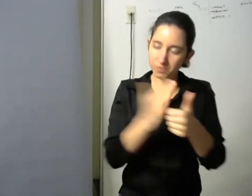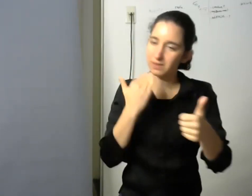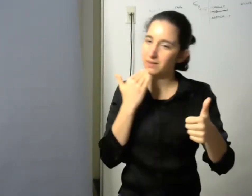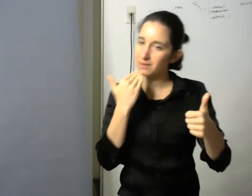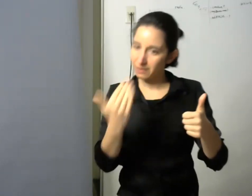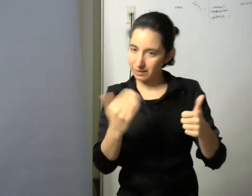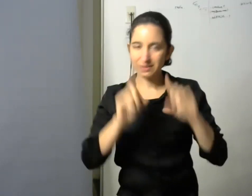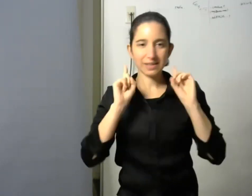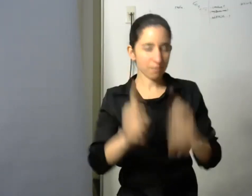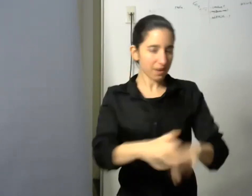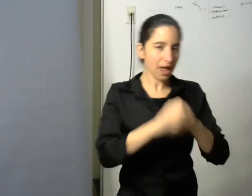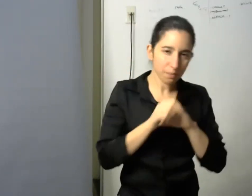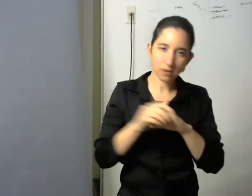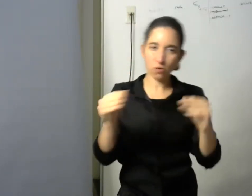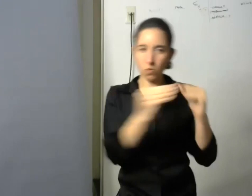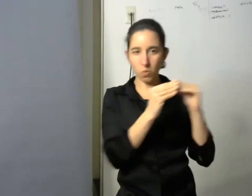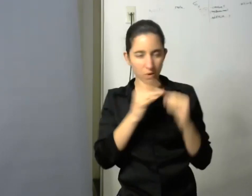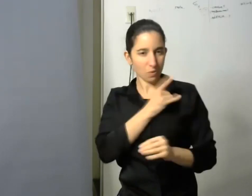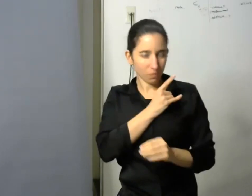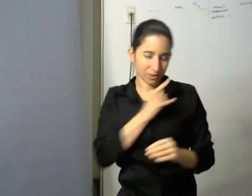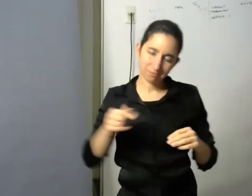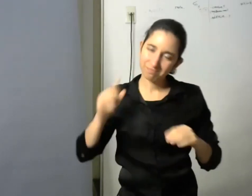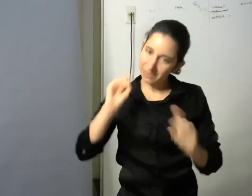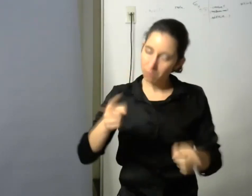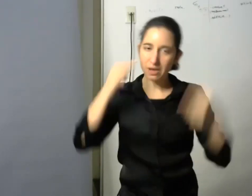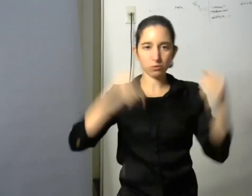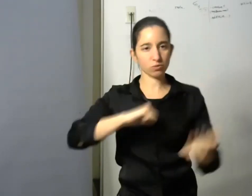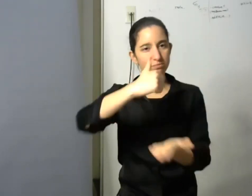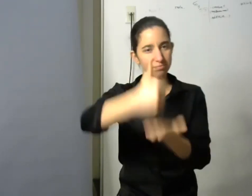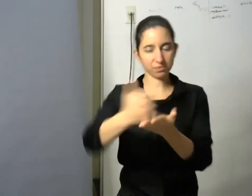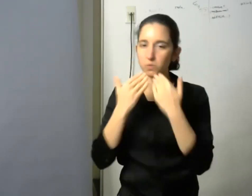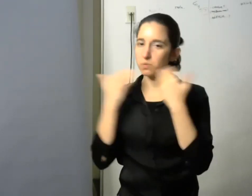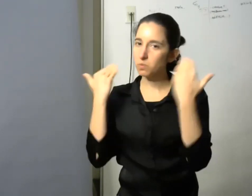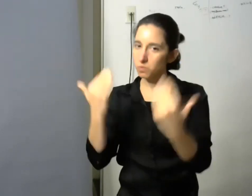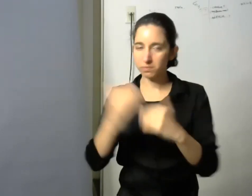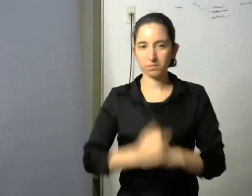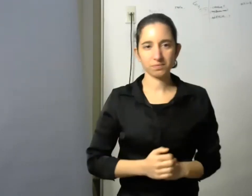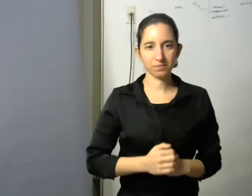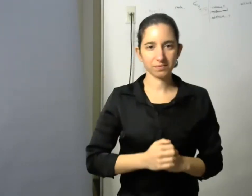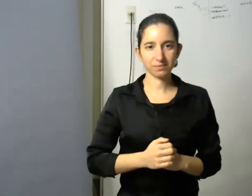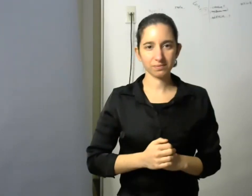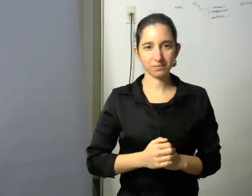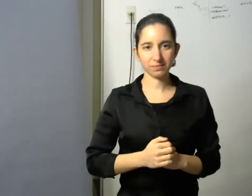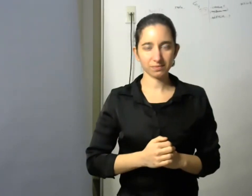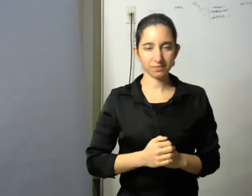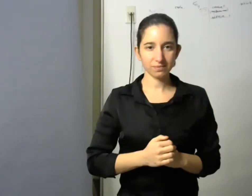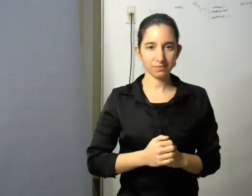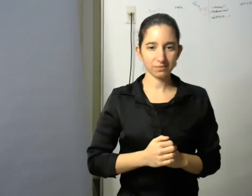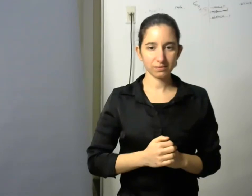amigos es para nosotros muy importante así que les agradecemos nuevamente a todos y todas y pasamos a la